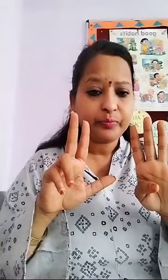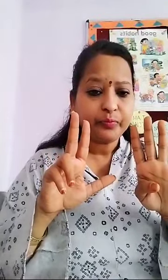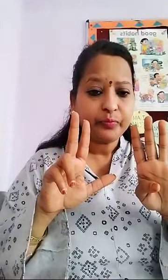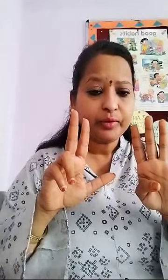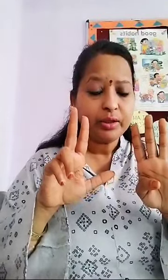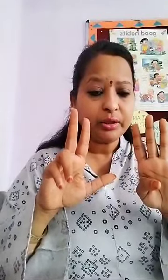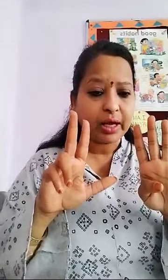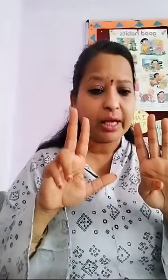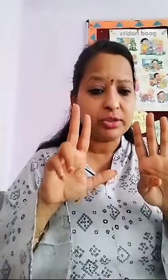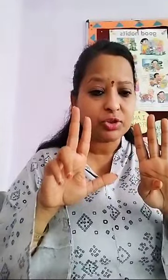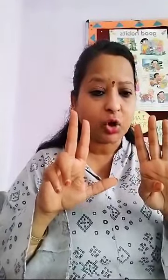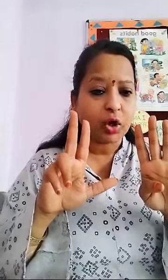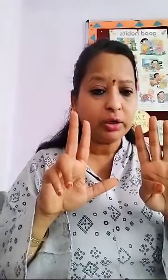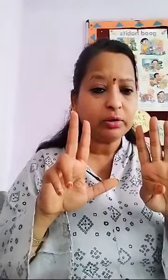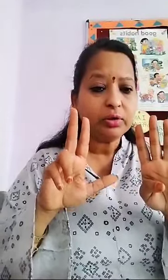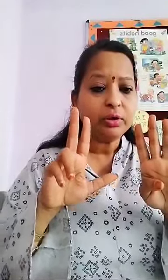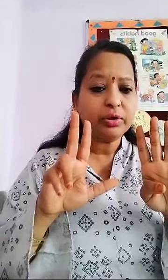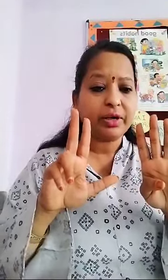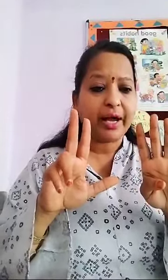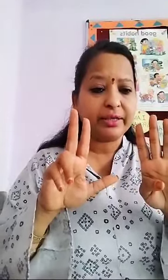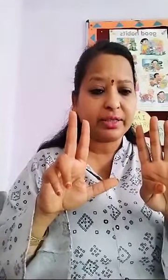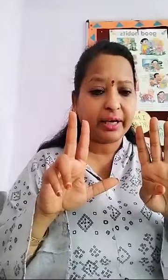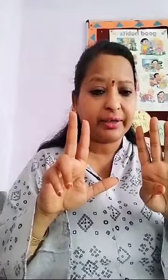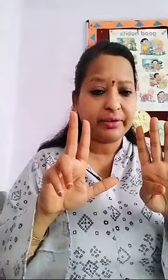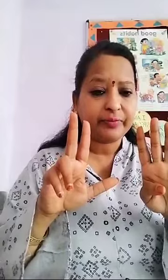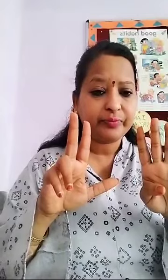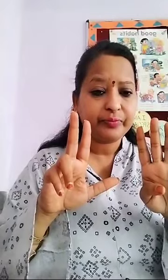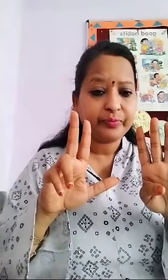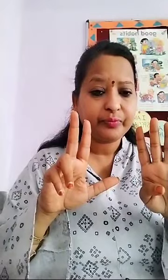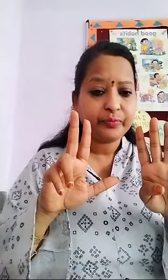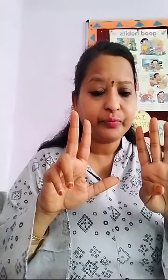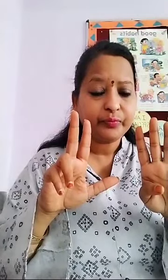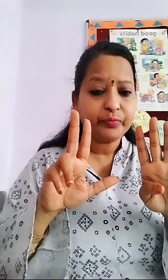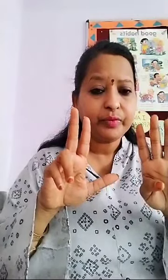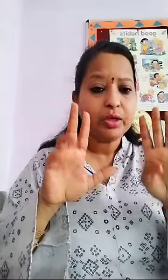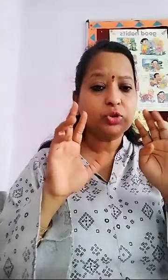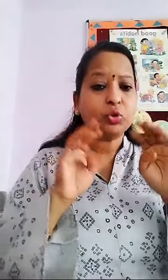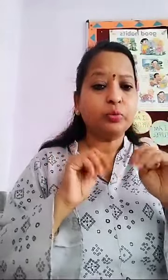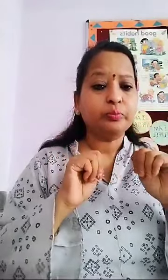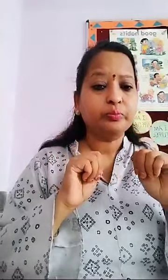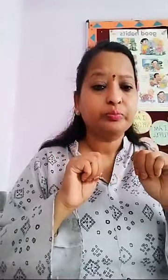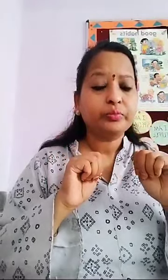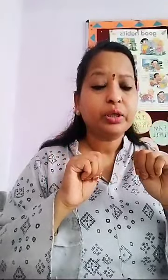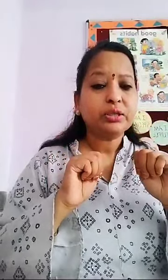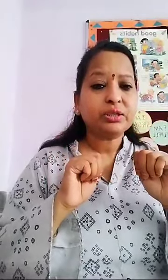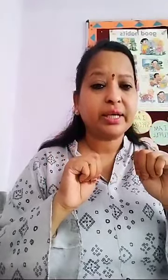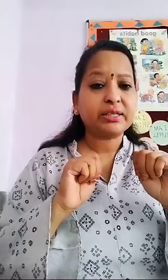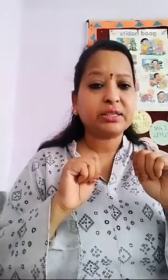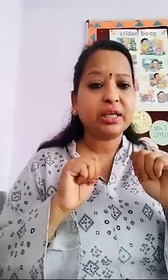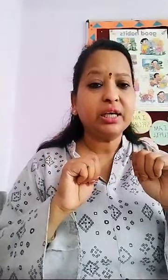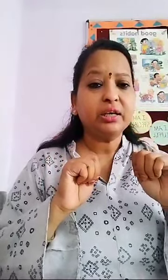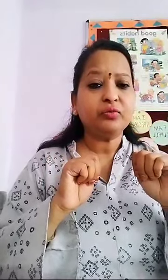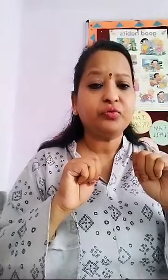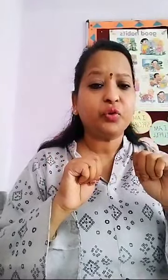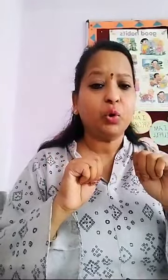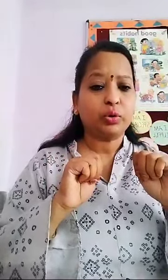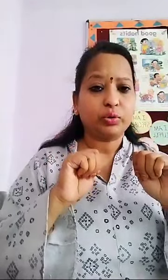10s on right hand Zoom Zoom 64 64